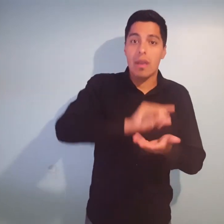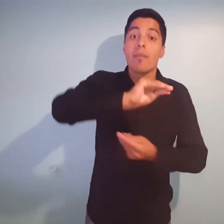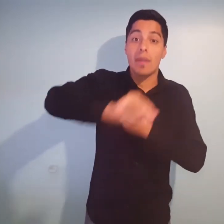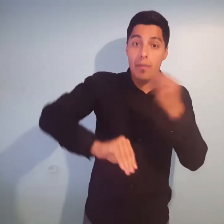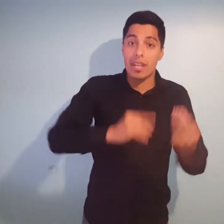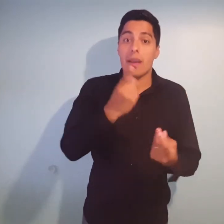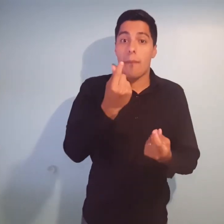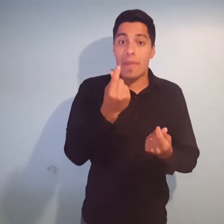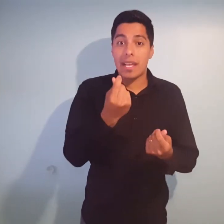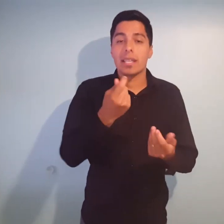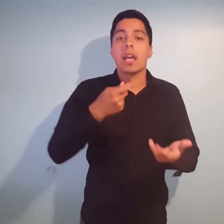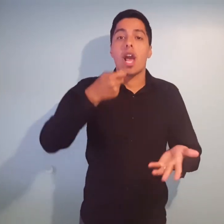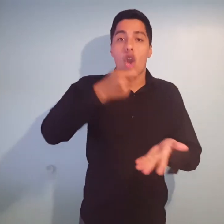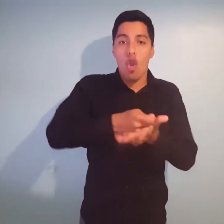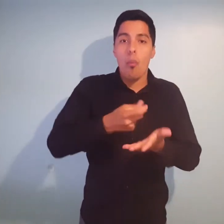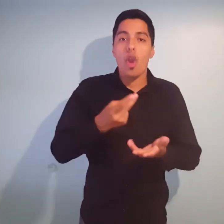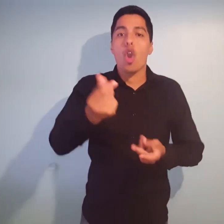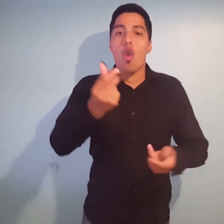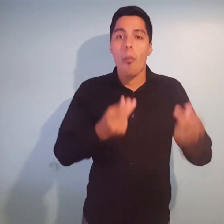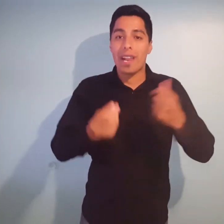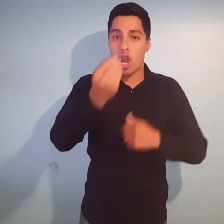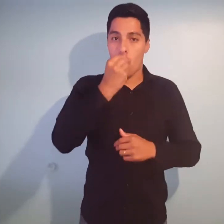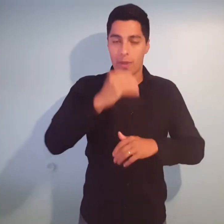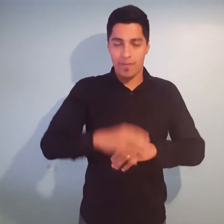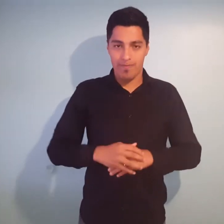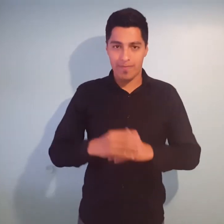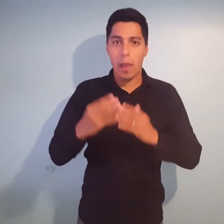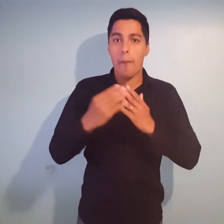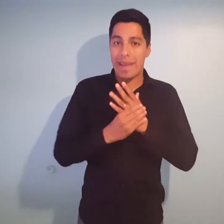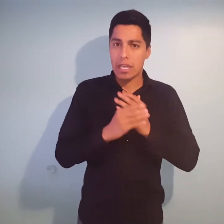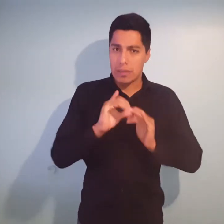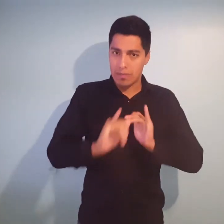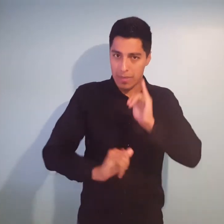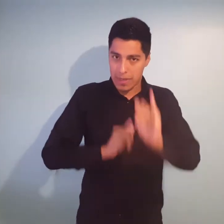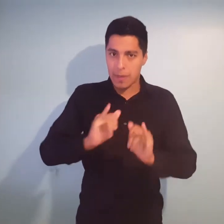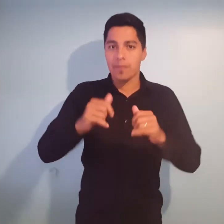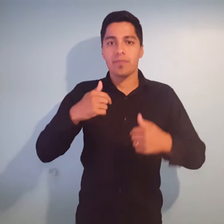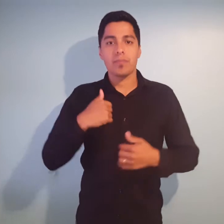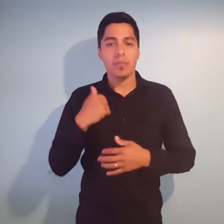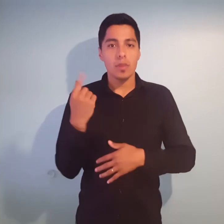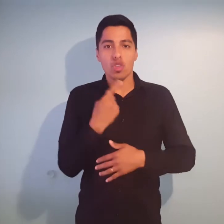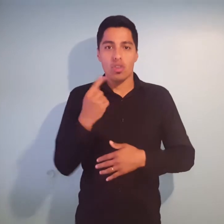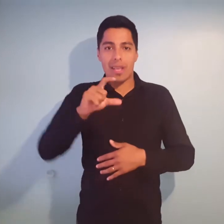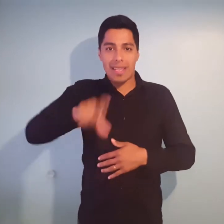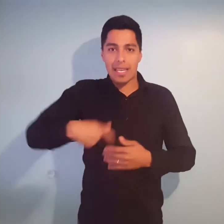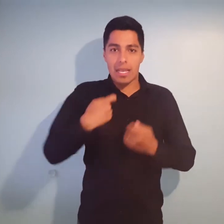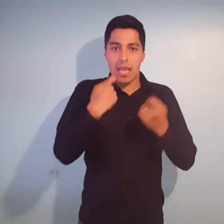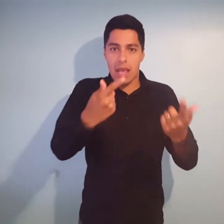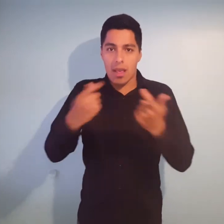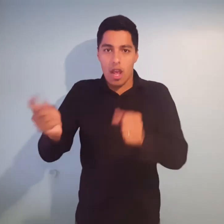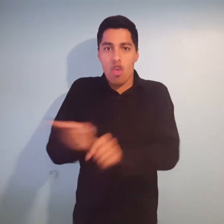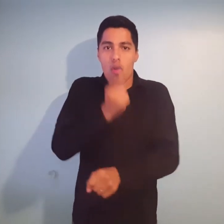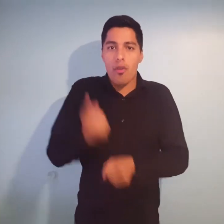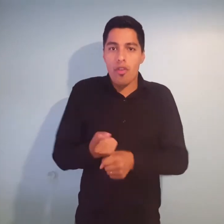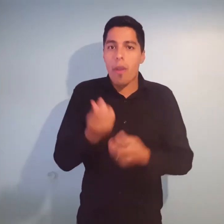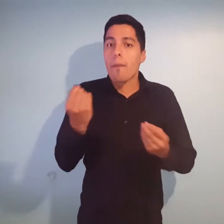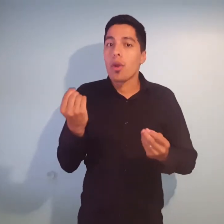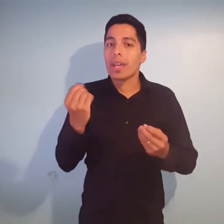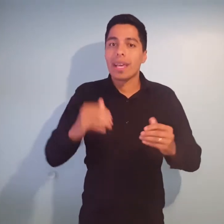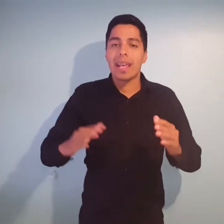El Ministro explica, Como no lo pudimos hacer por las restricciones a la circulación, lo que hará es cargar el monto de la tarjeta